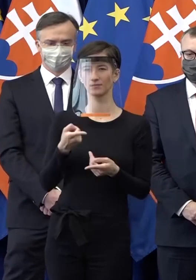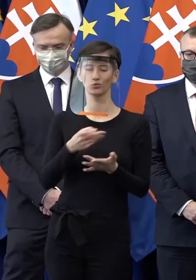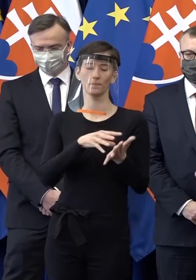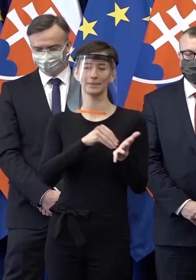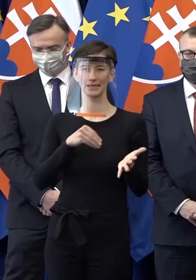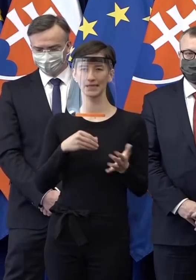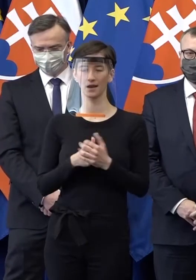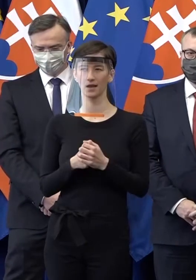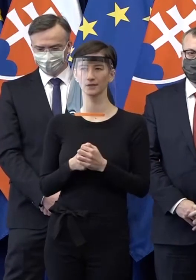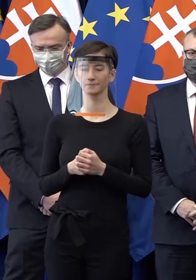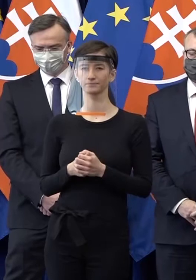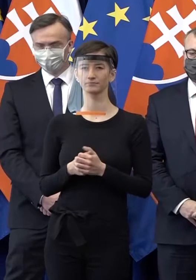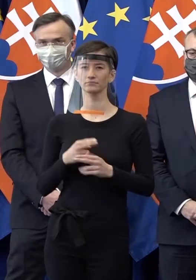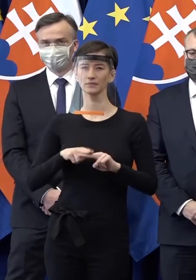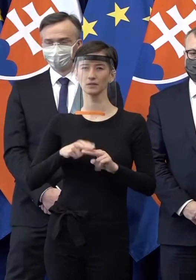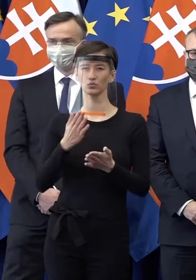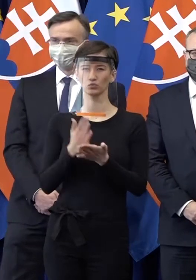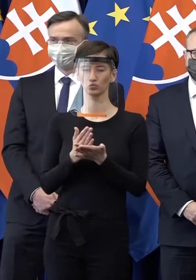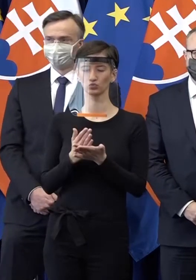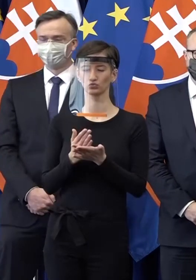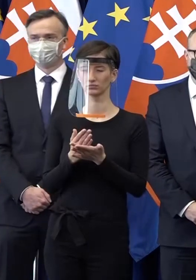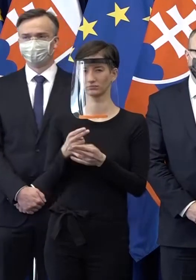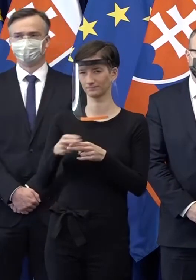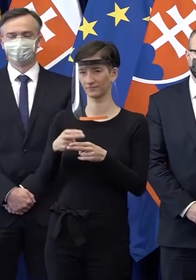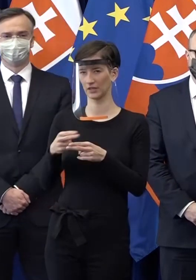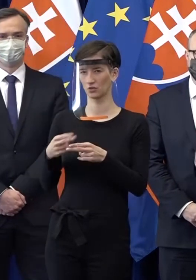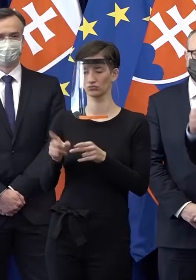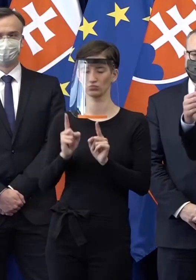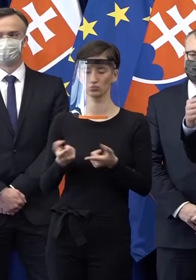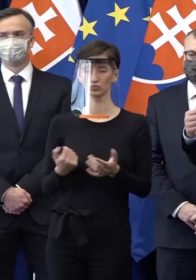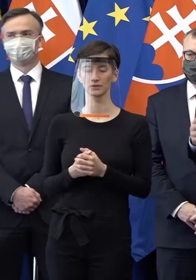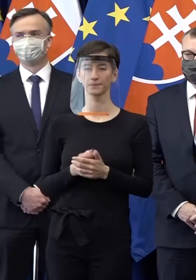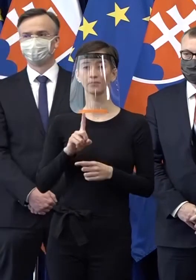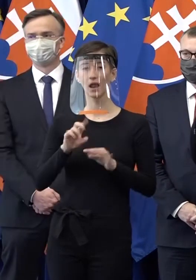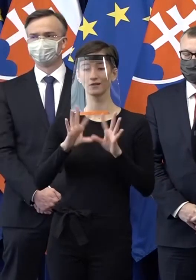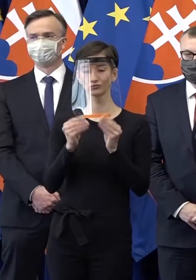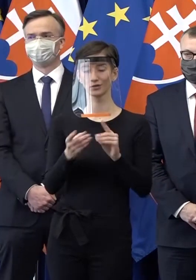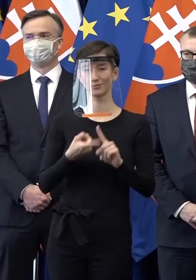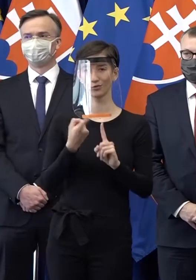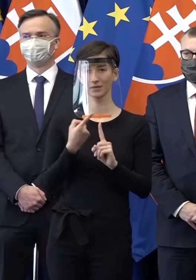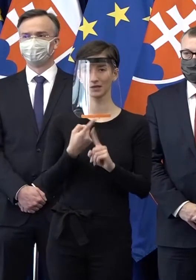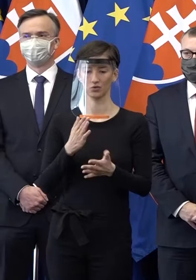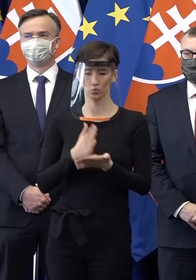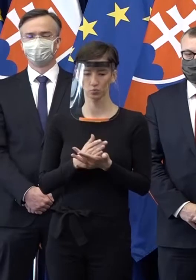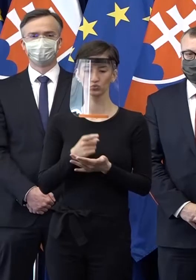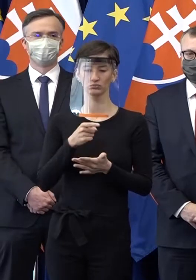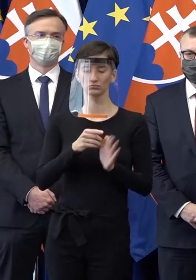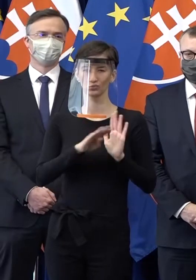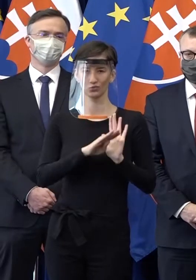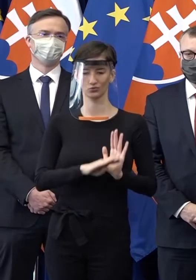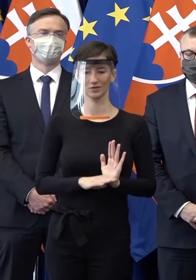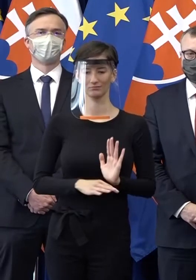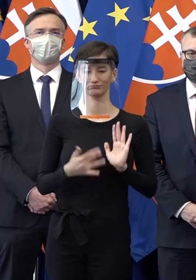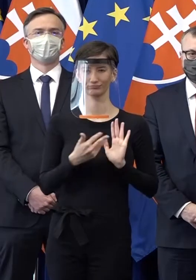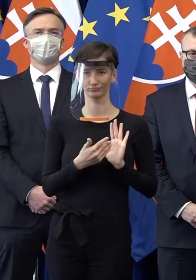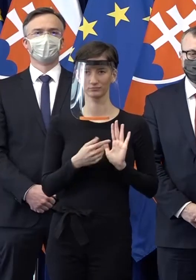pomene drobnosti na diskusiu, ale v podstate všetky tie podmienky sa už nachádzajú v tom pôvodnom zozname a chcem